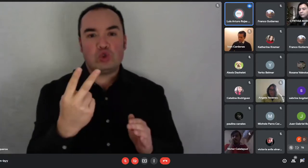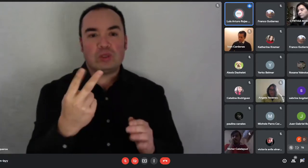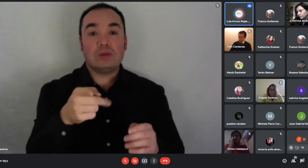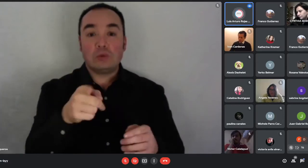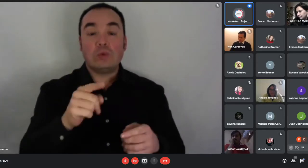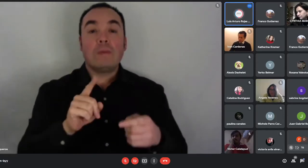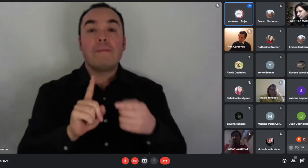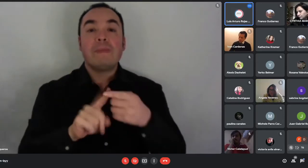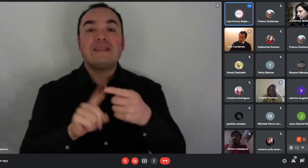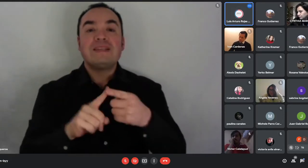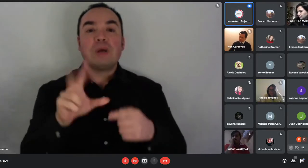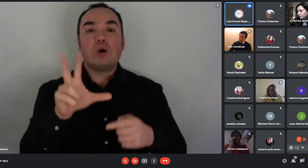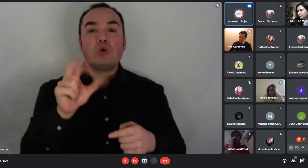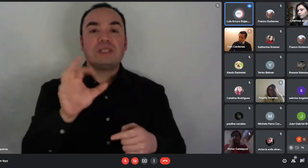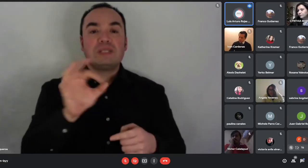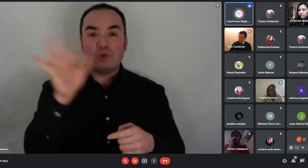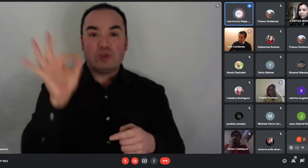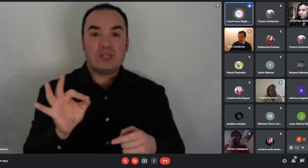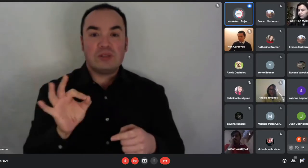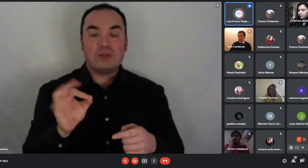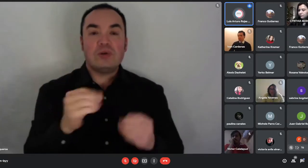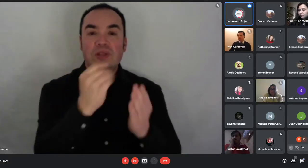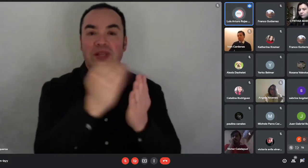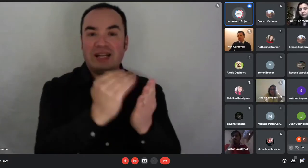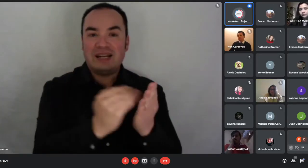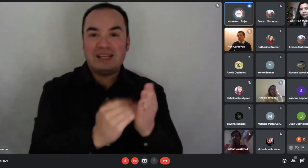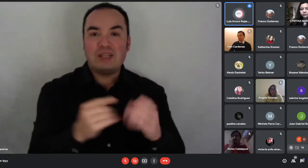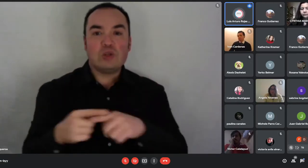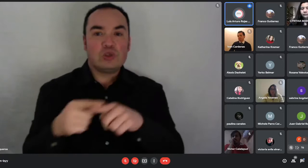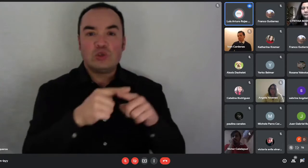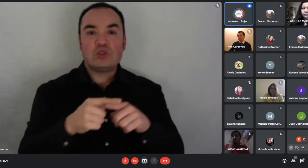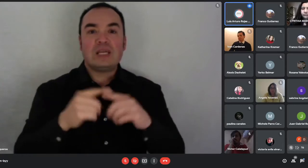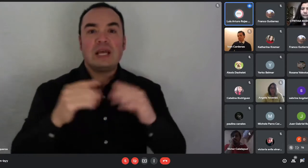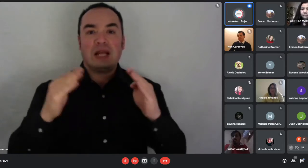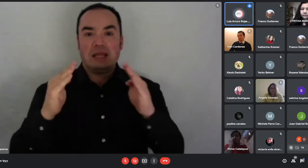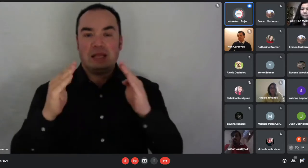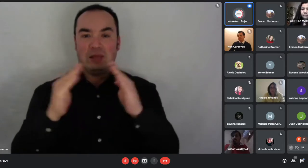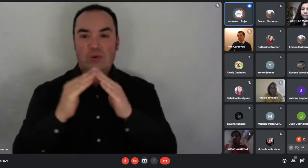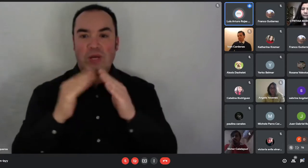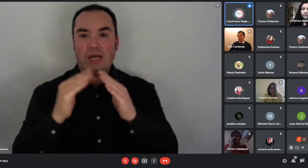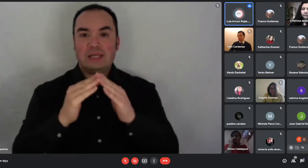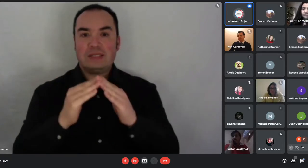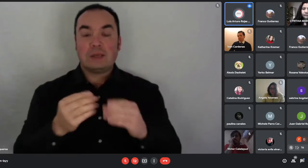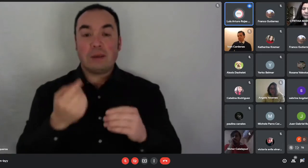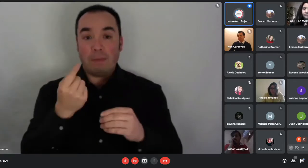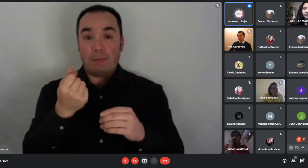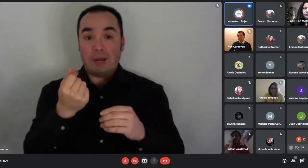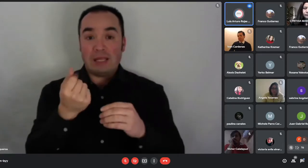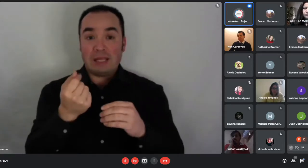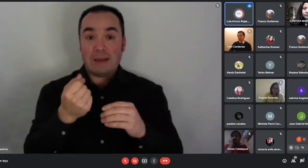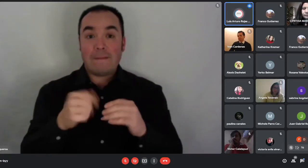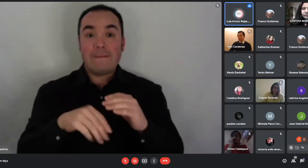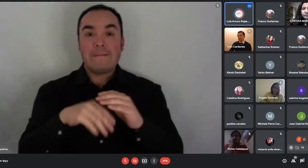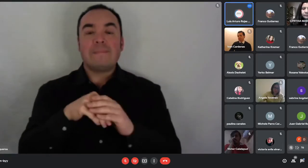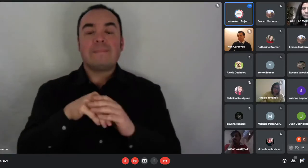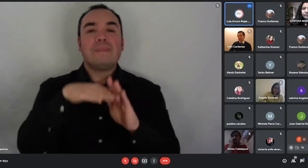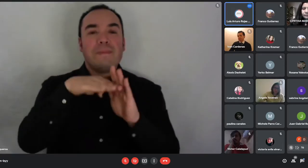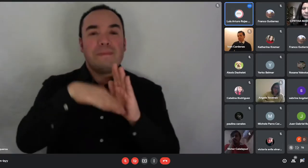mínimo de 40 unidades de fomento en una cuenta de ahorro de al menos un año de antigüedad, contar con la cédula nacional de identidad,